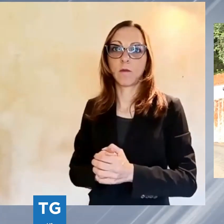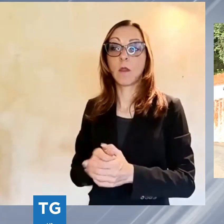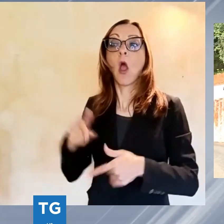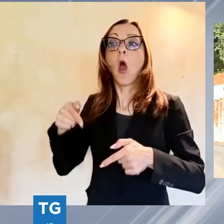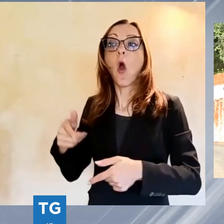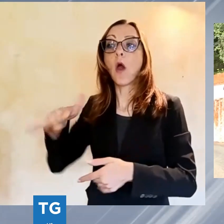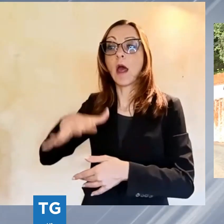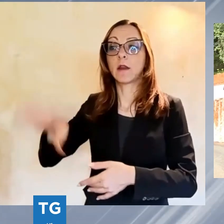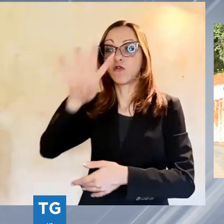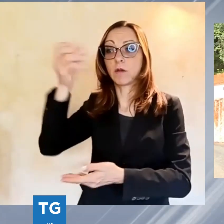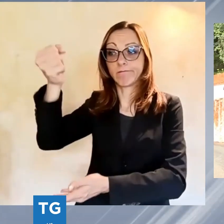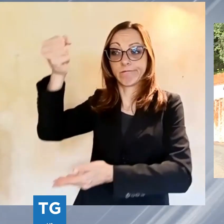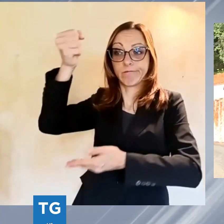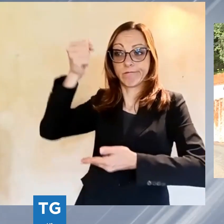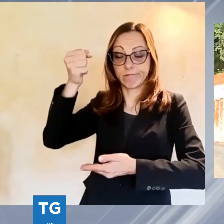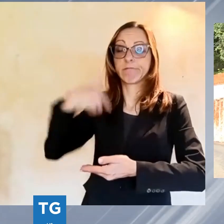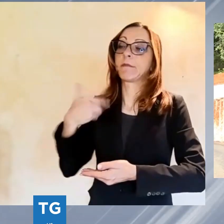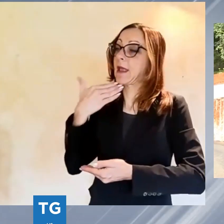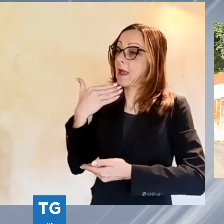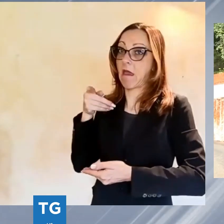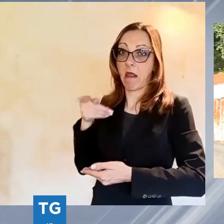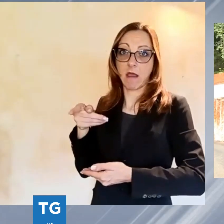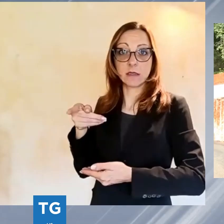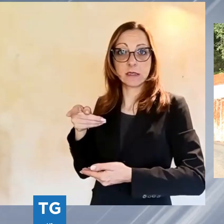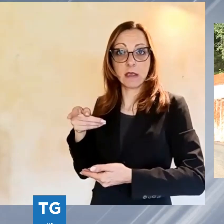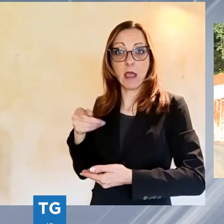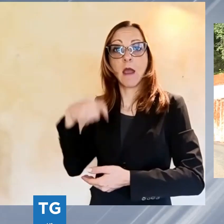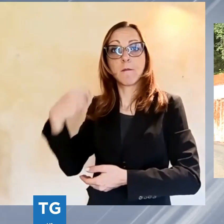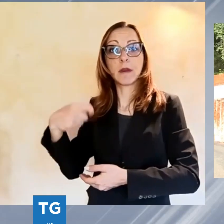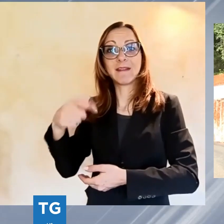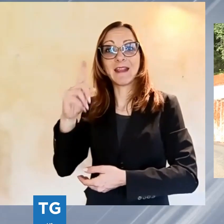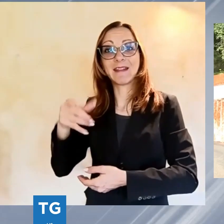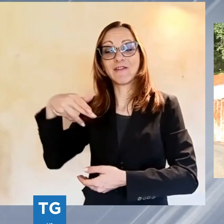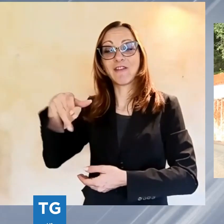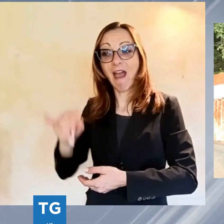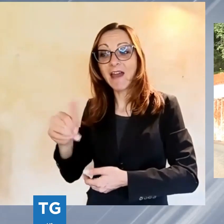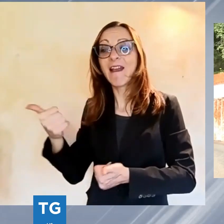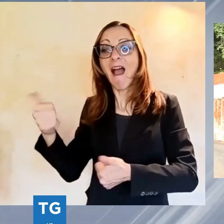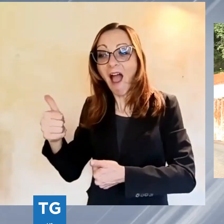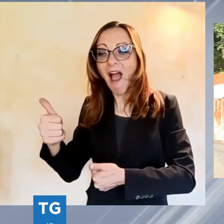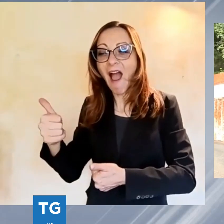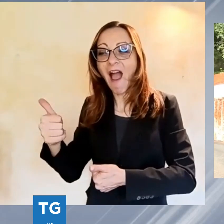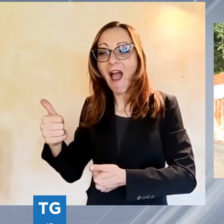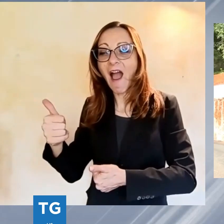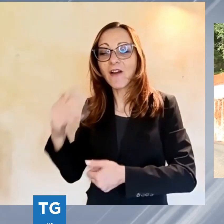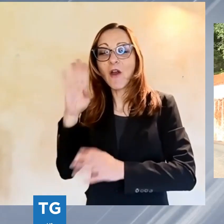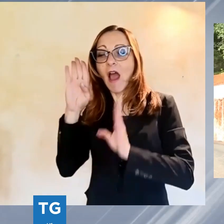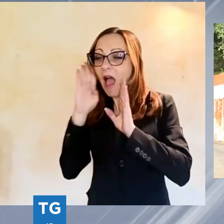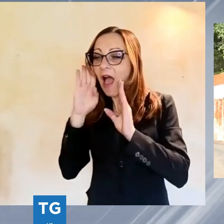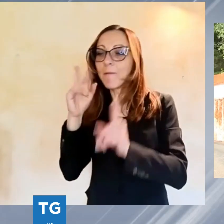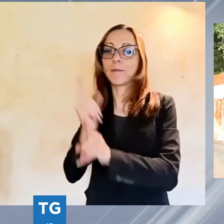colgo l'occasione anche per ringraziare il Presidente Gianni che ancora una volta è stato molto sensibile alle esigenze del mio comune,